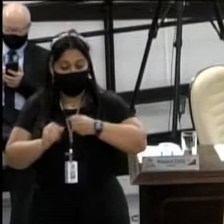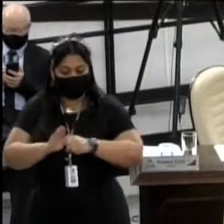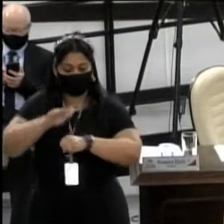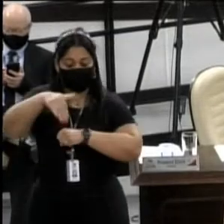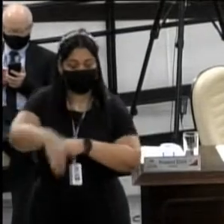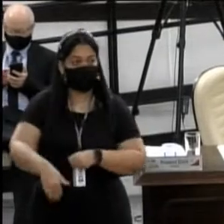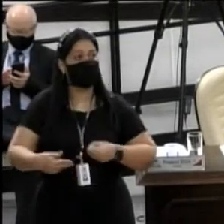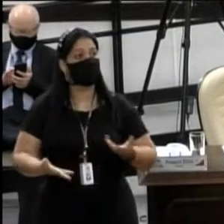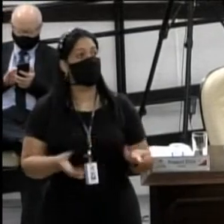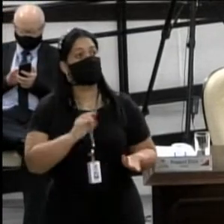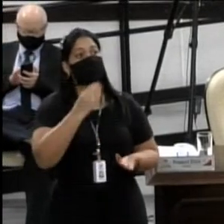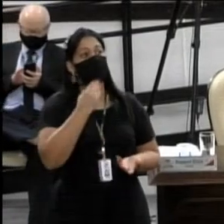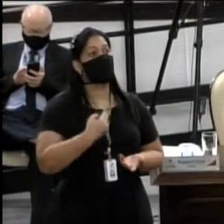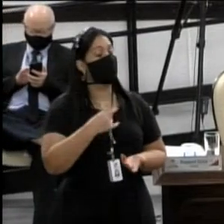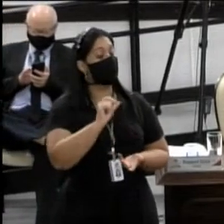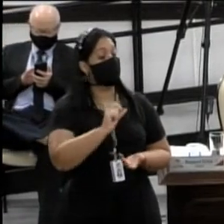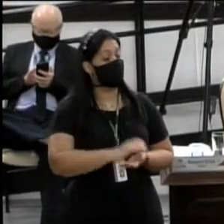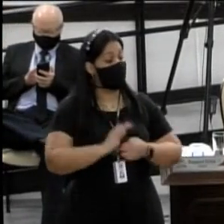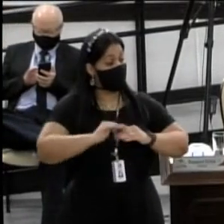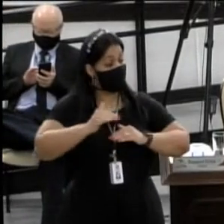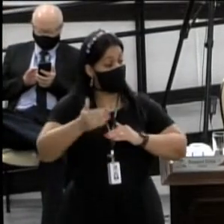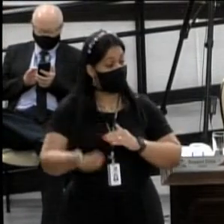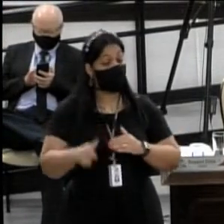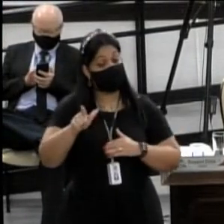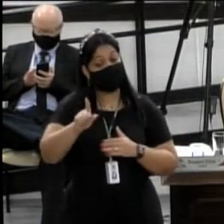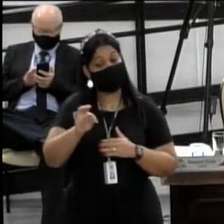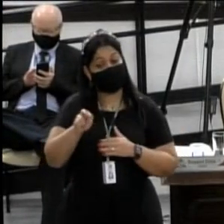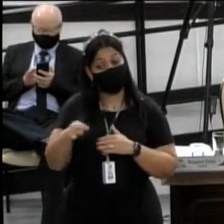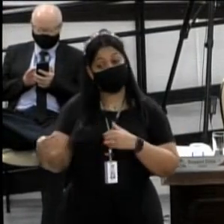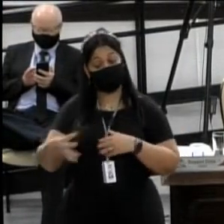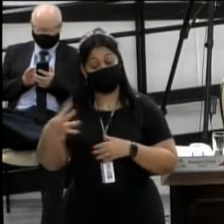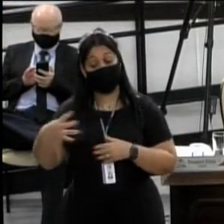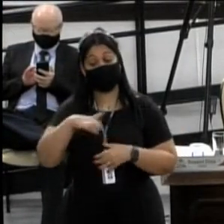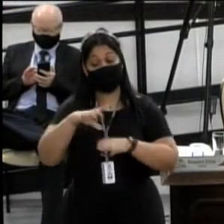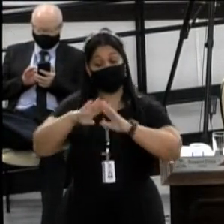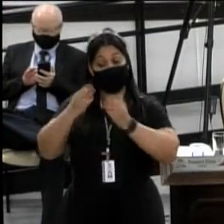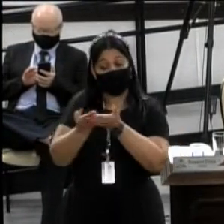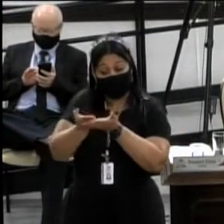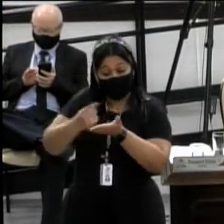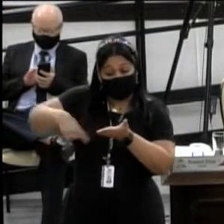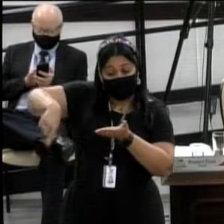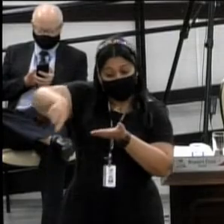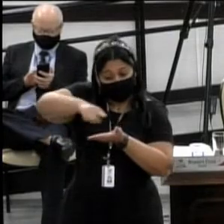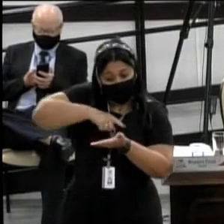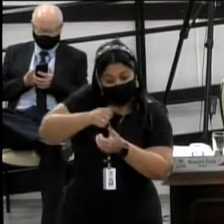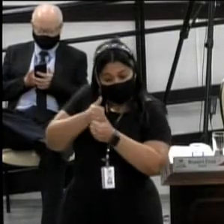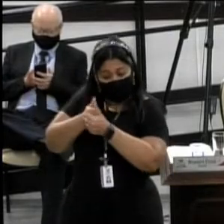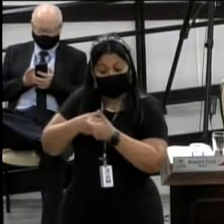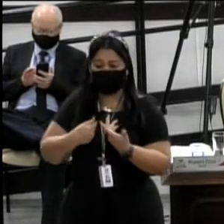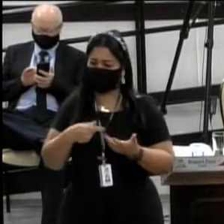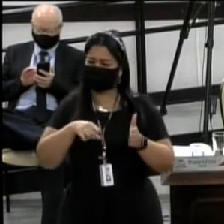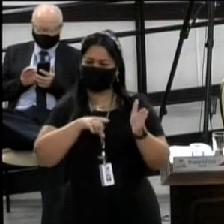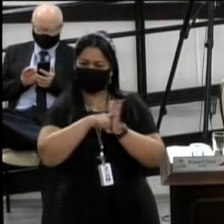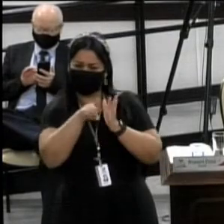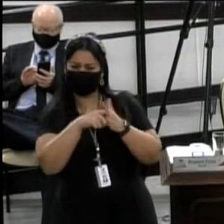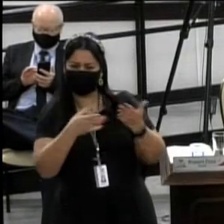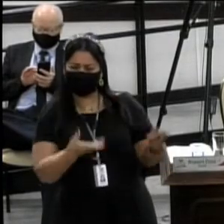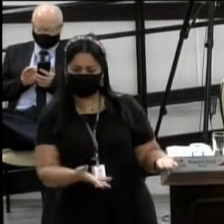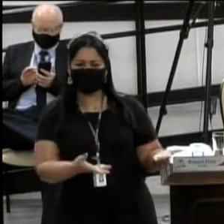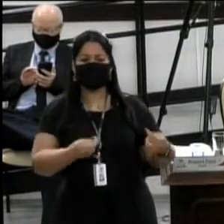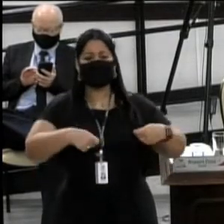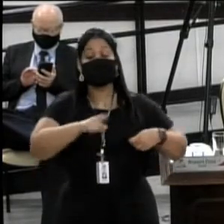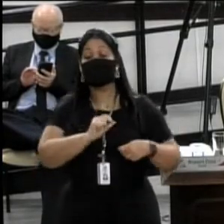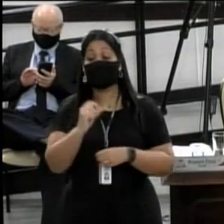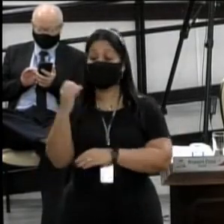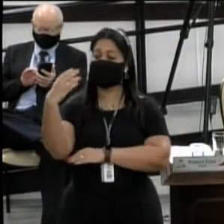com um pedido, lá no Parque da Liberdade 4, tem uma escola que fica na rotatória, eu até questionei a colocação de